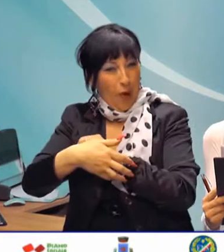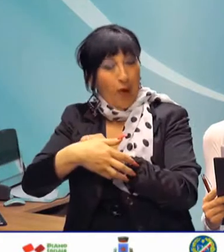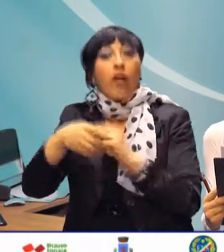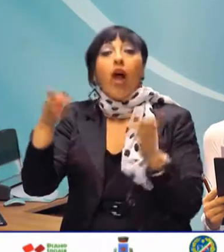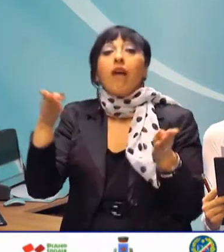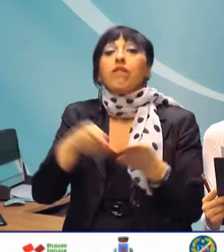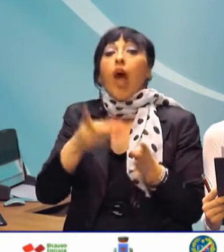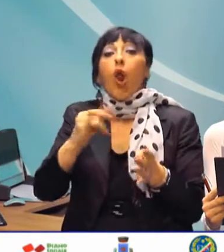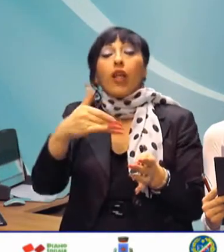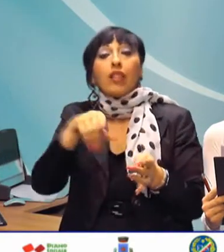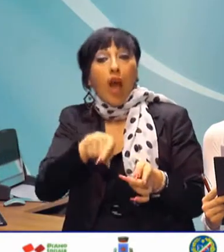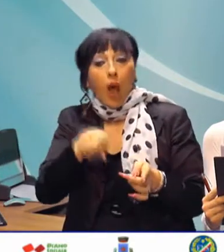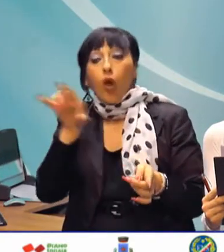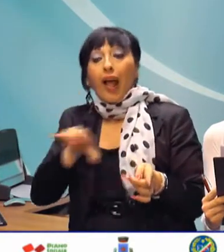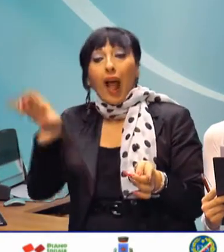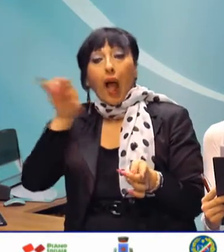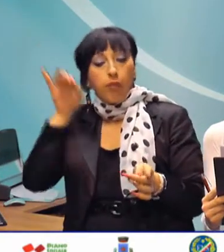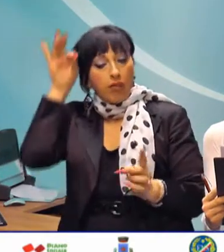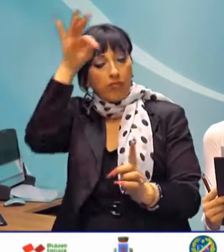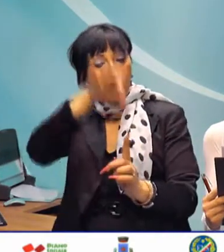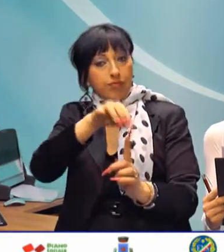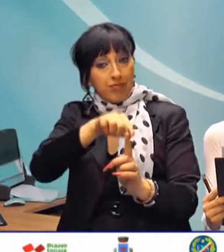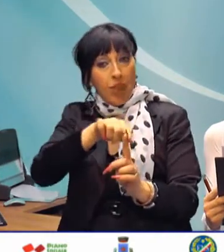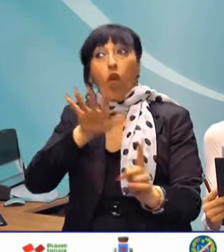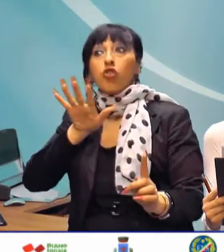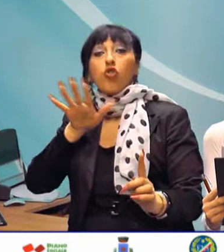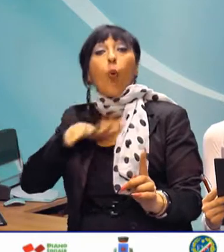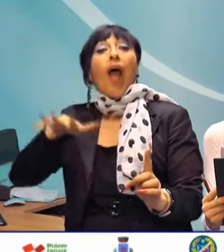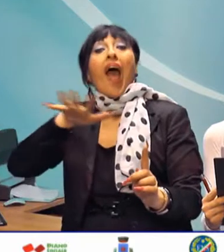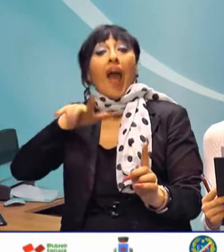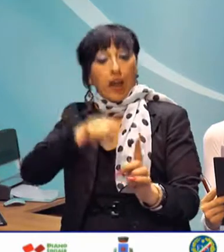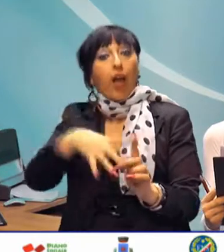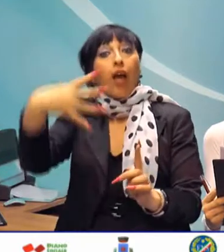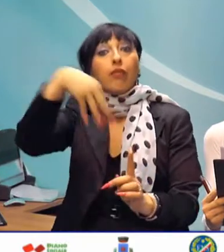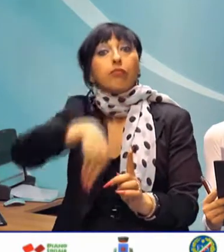è stato individuato dalla campagna tra le cinque aree di investimento.